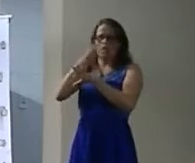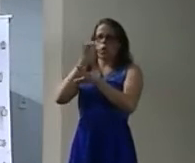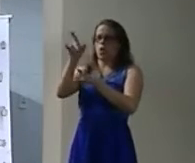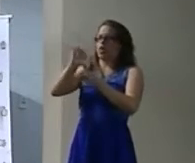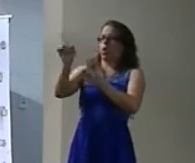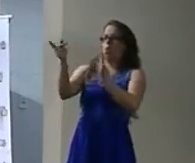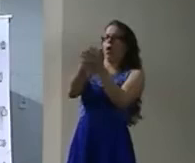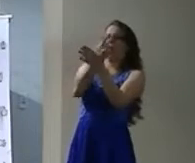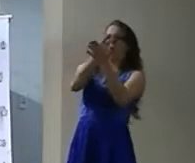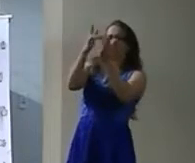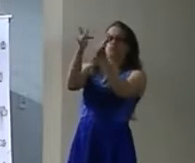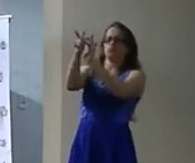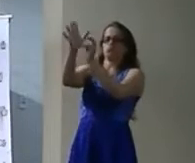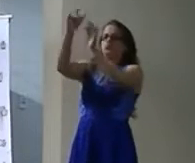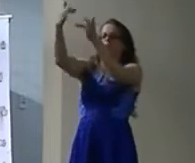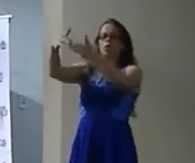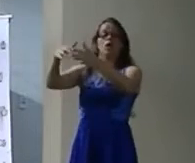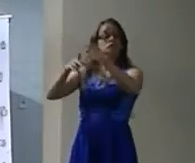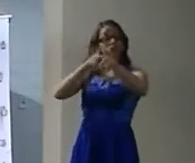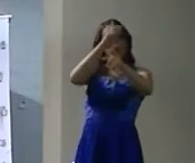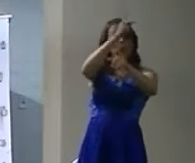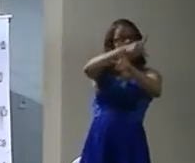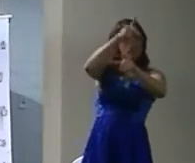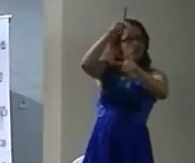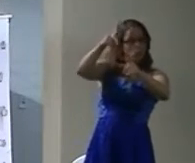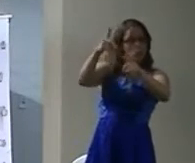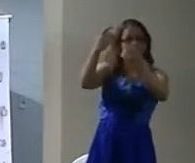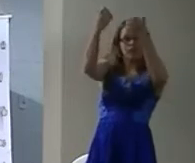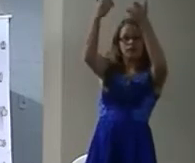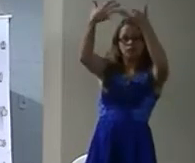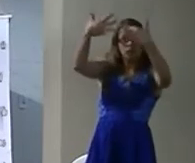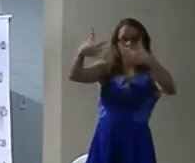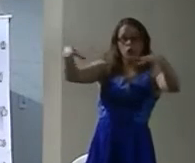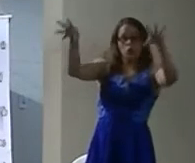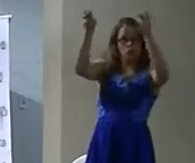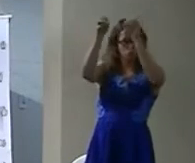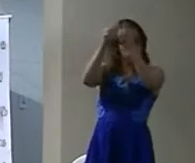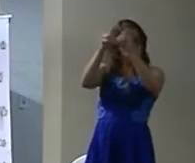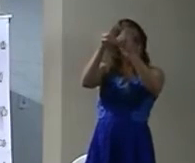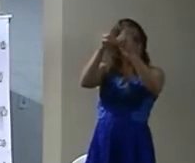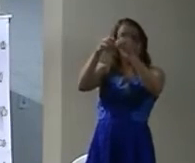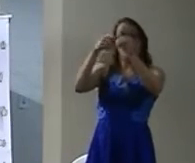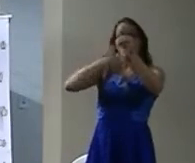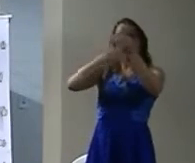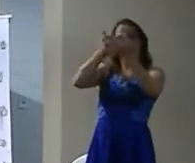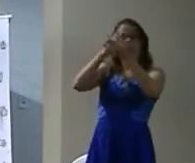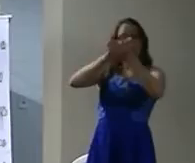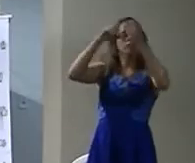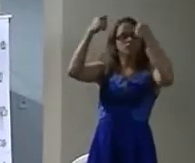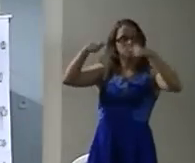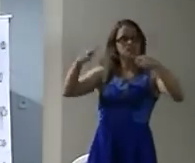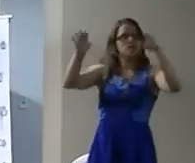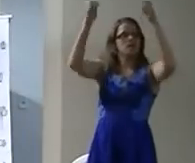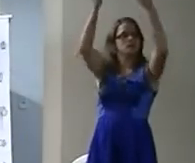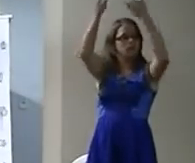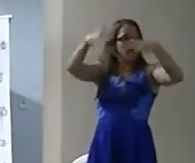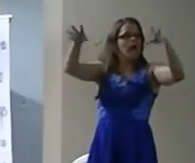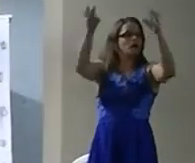Pais educadores Não sabem como lidar com a criança surda Que apreende e interage com o mundo Pela condição visual Pode passar Então recebeu um aluno surdo E agora?